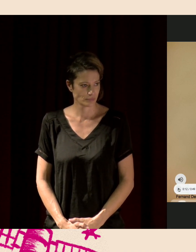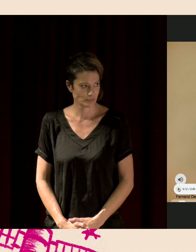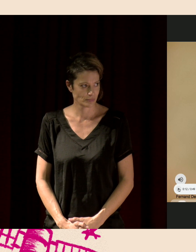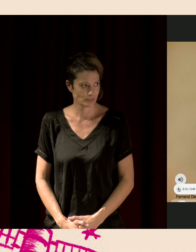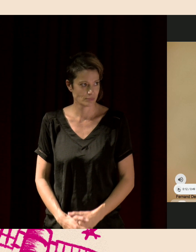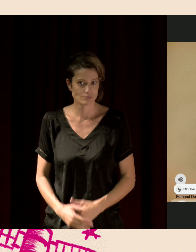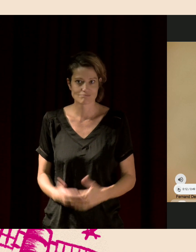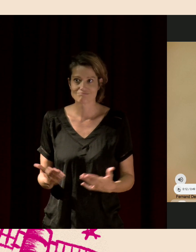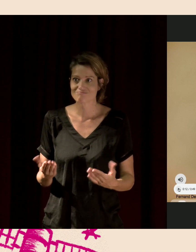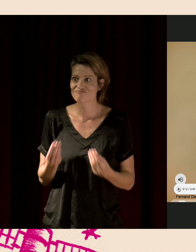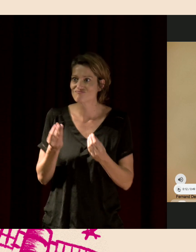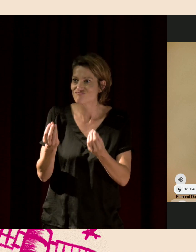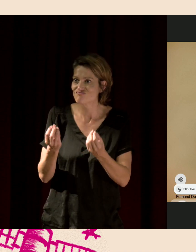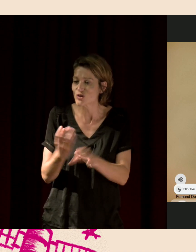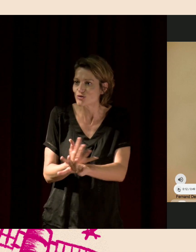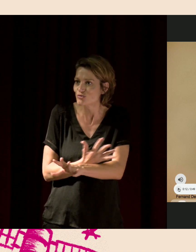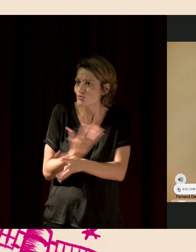Je ne pas ce que ça vous procure comme sensation.